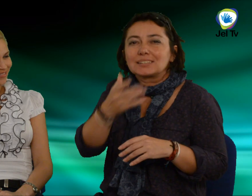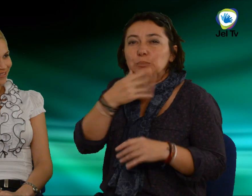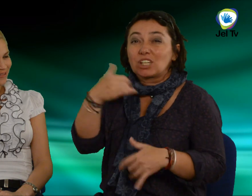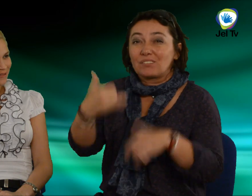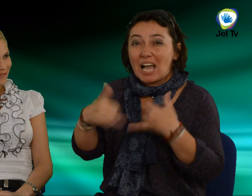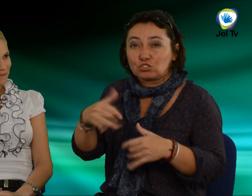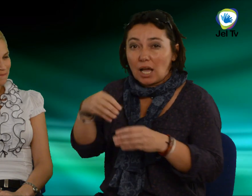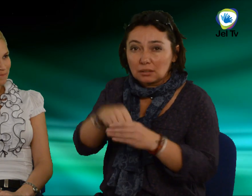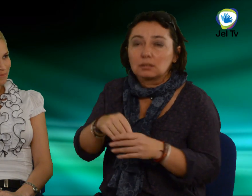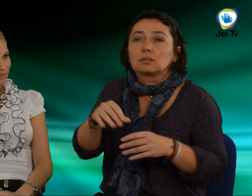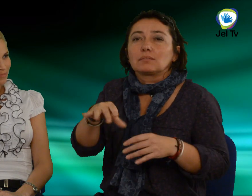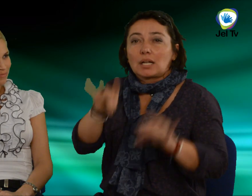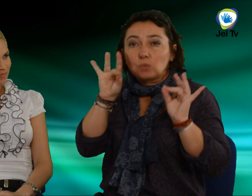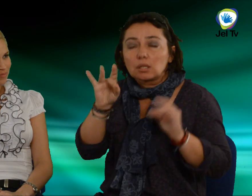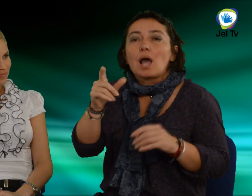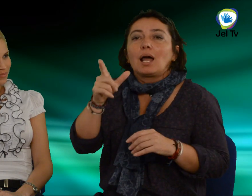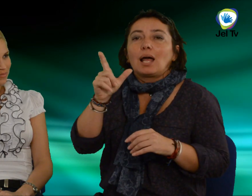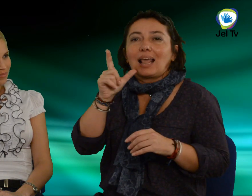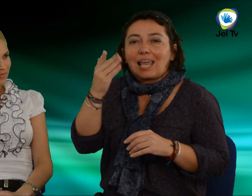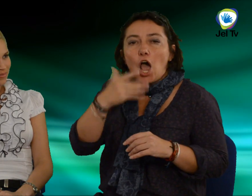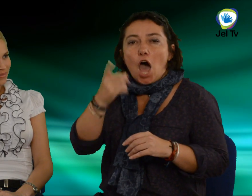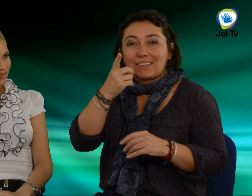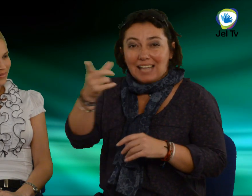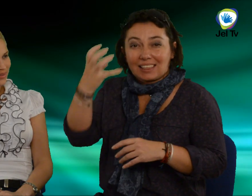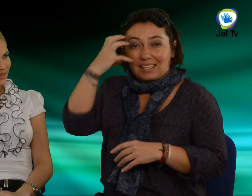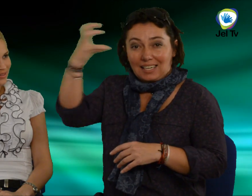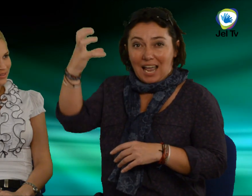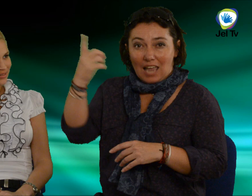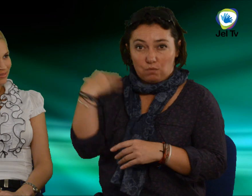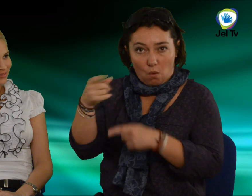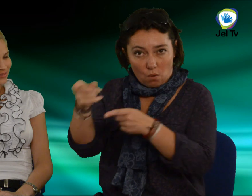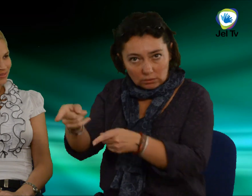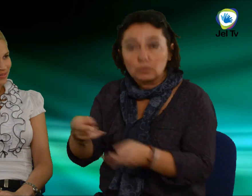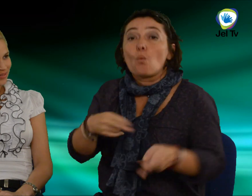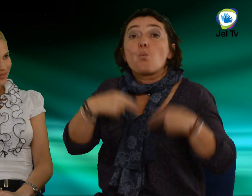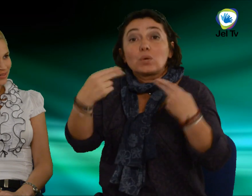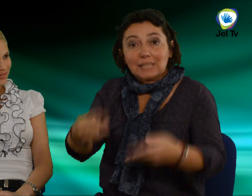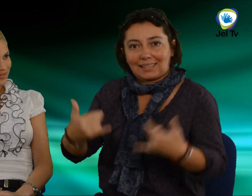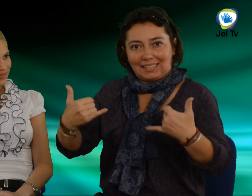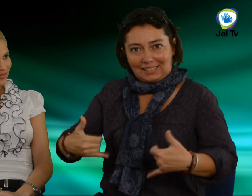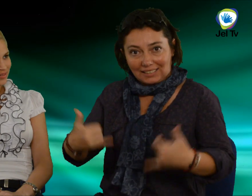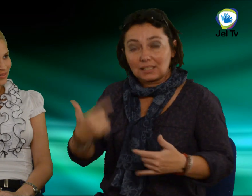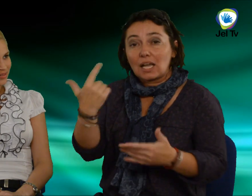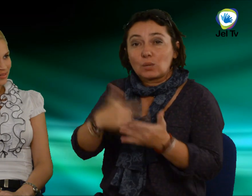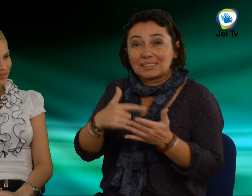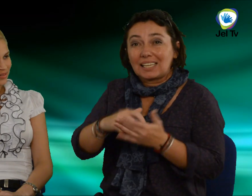magyar szépség királynő választásom Li Adrián nyert el a koronát, Then, in